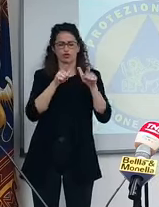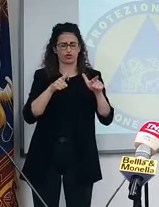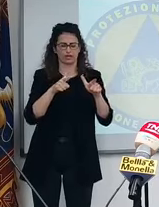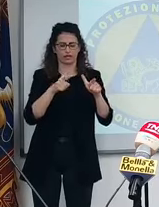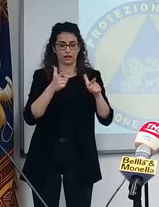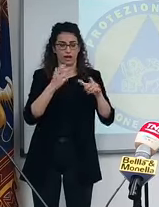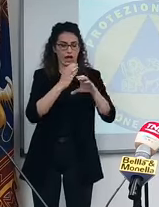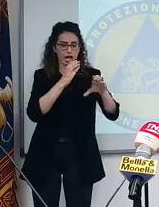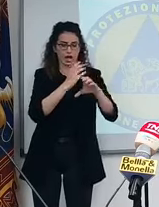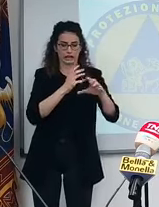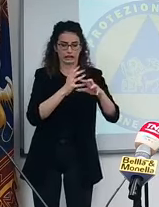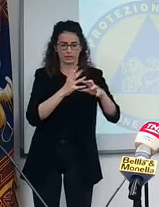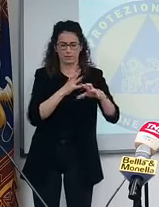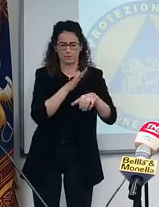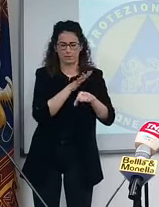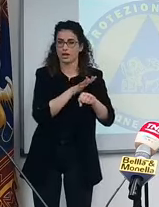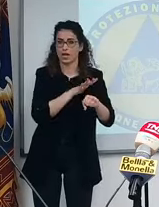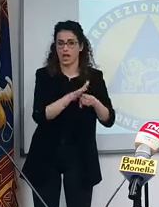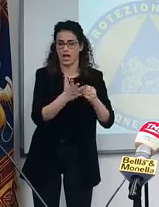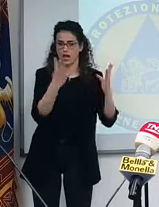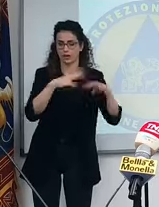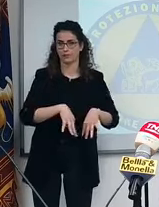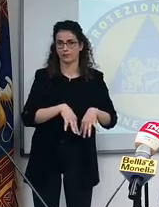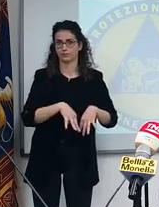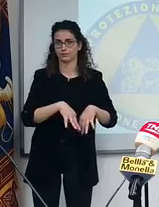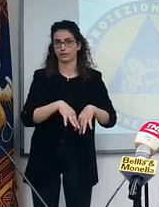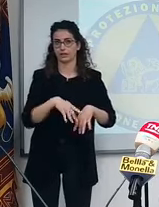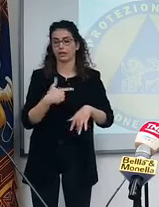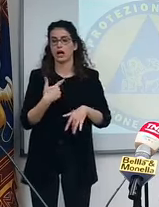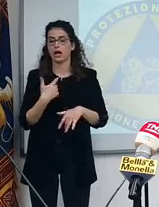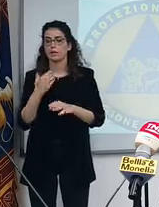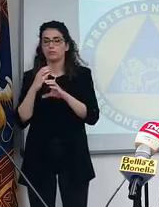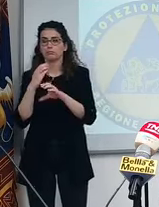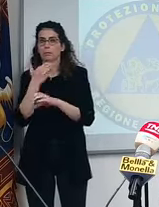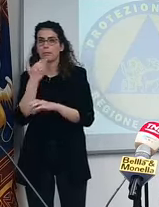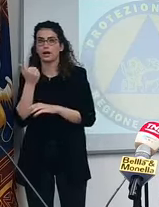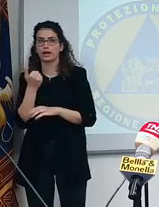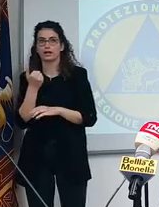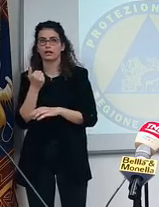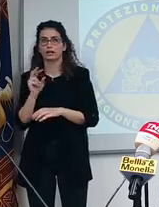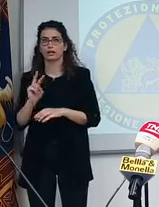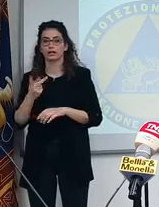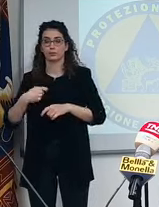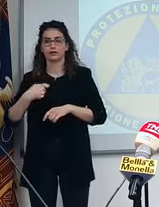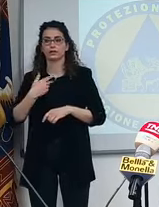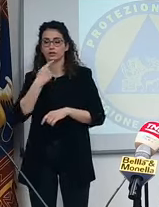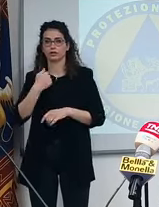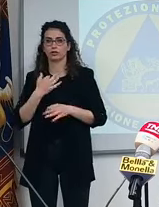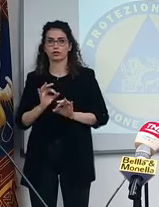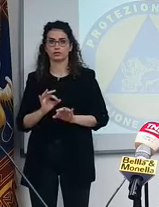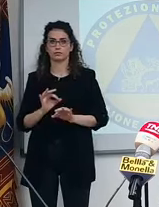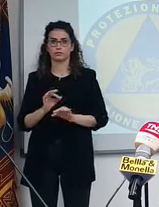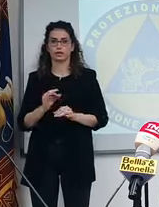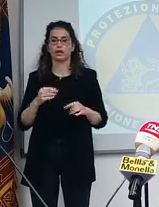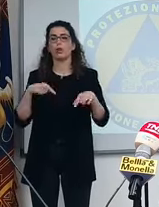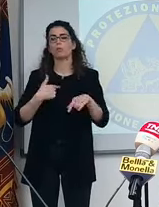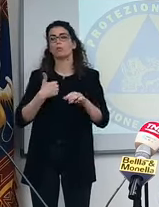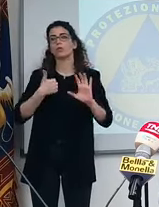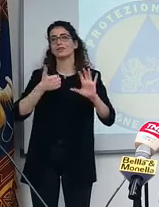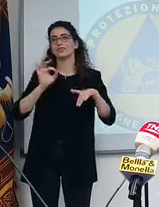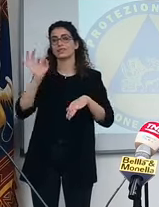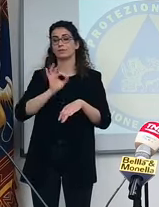città. Però, a parte questo, non ci sono. La mia vicepresidente mi conferma questo. Adesso pensare al 60%.